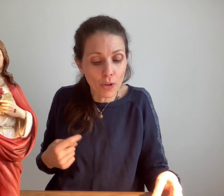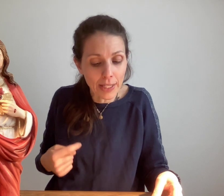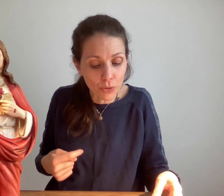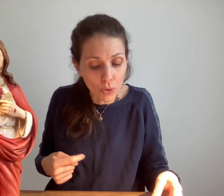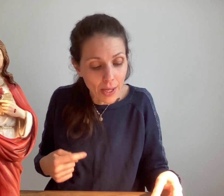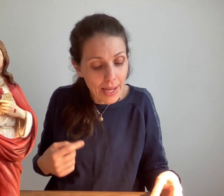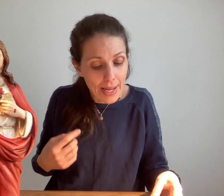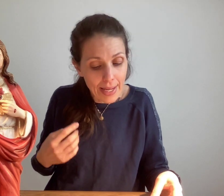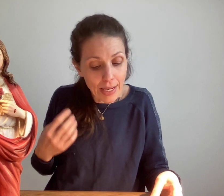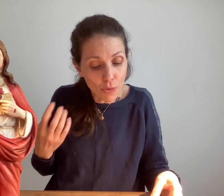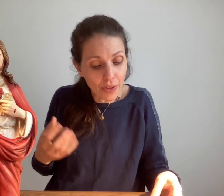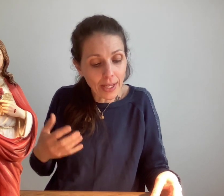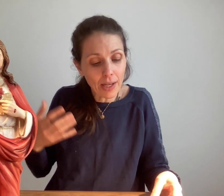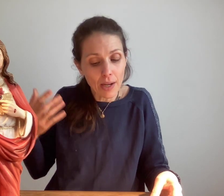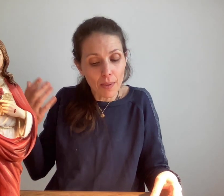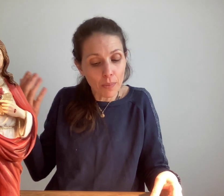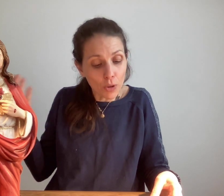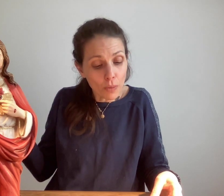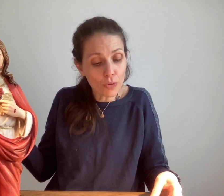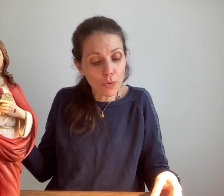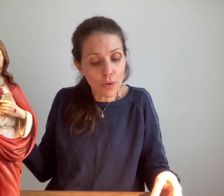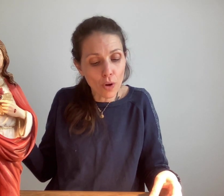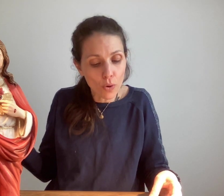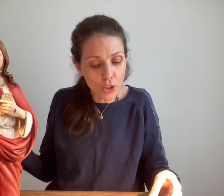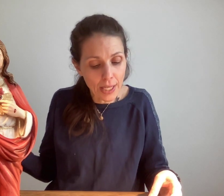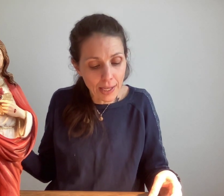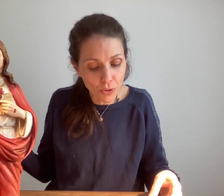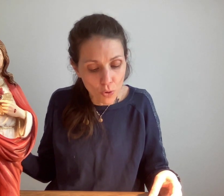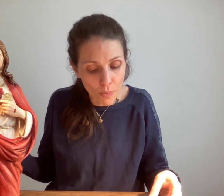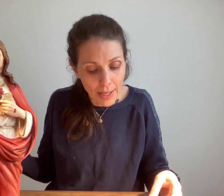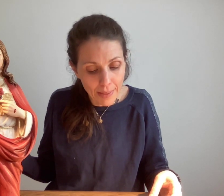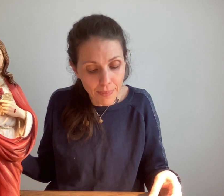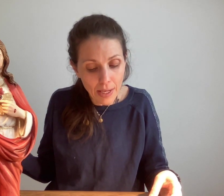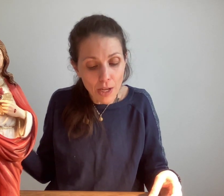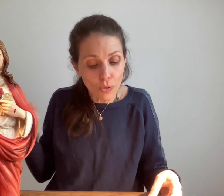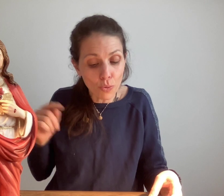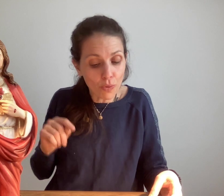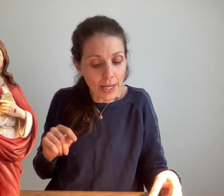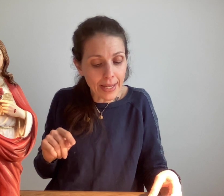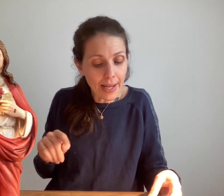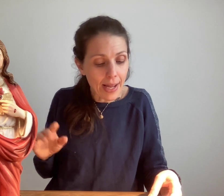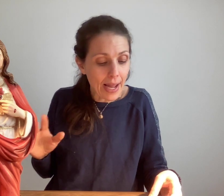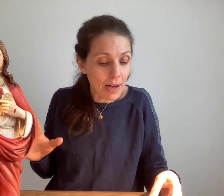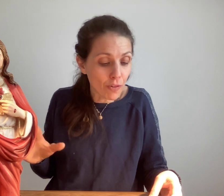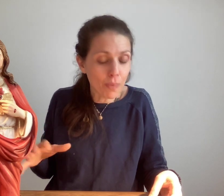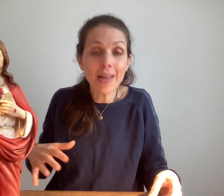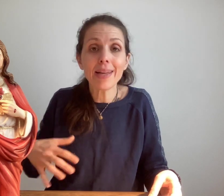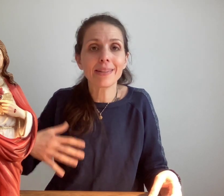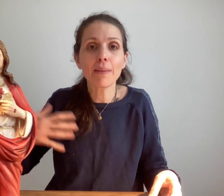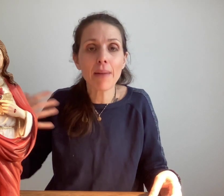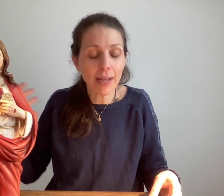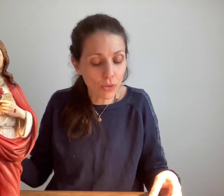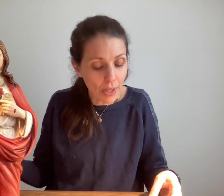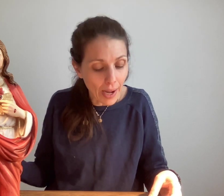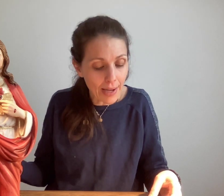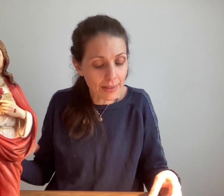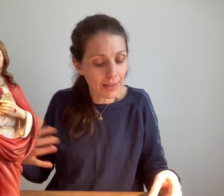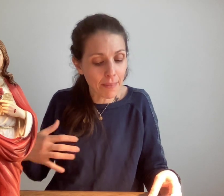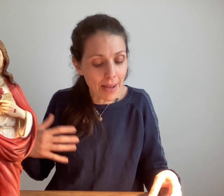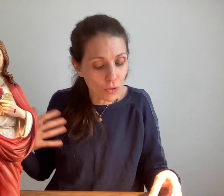nature et l'offrir comme sauveur aux générations humaines nouvelle née elle formait des mères de grâce des mères de